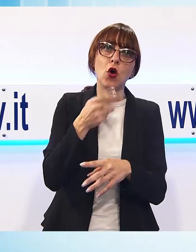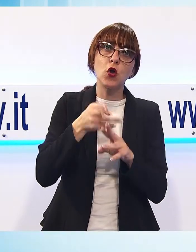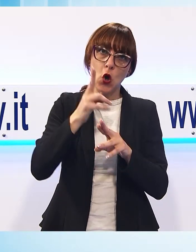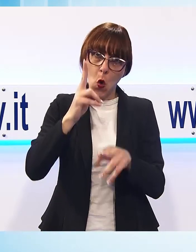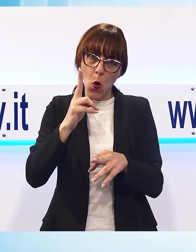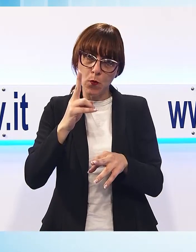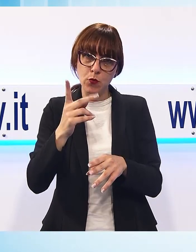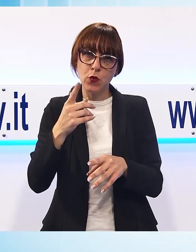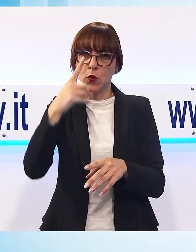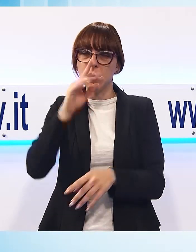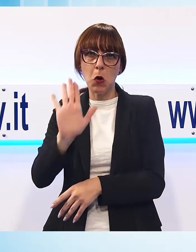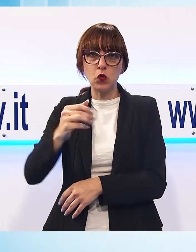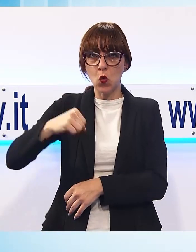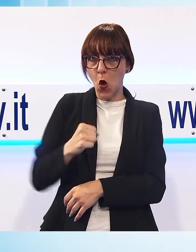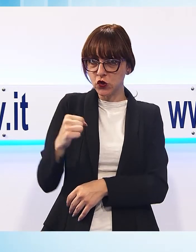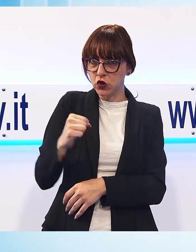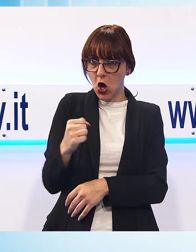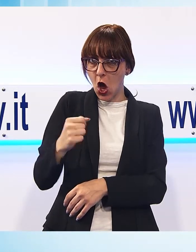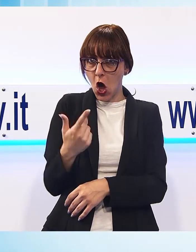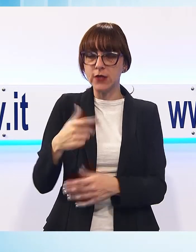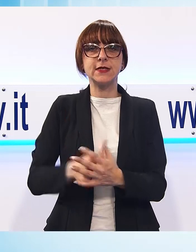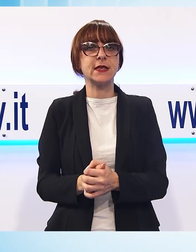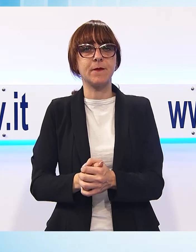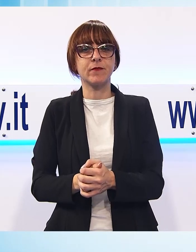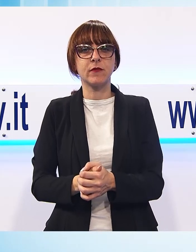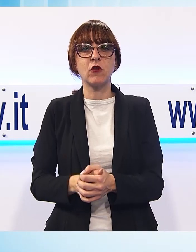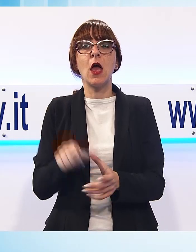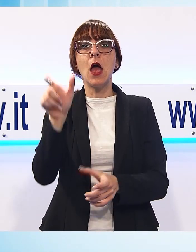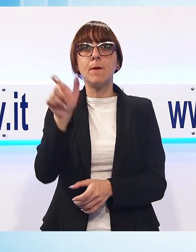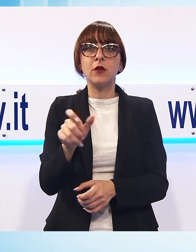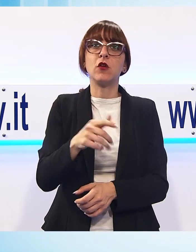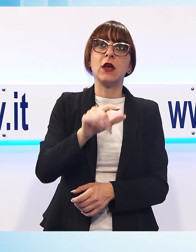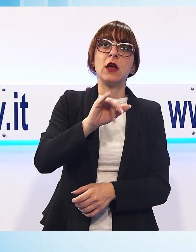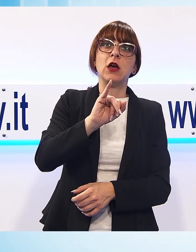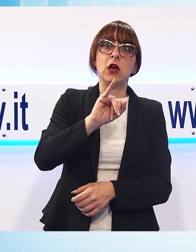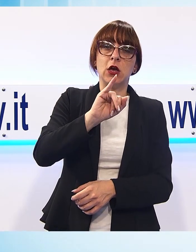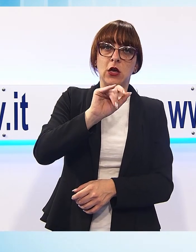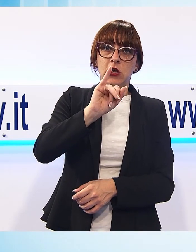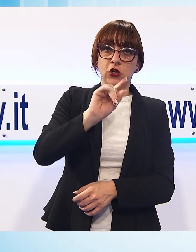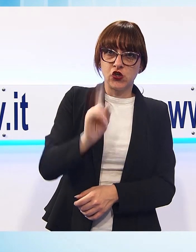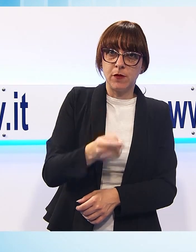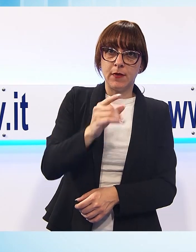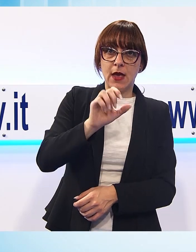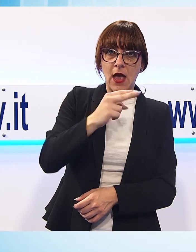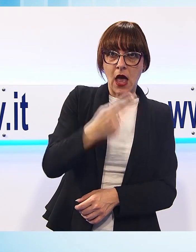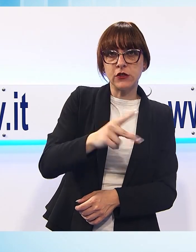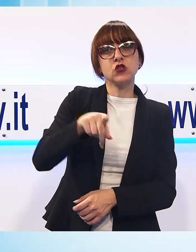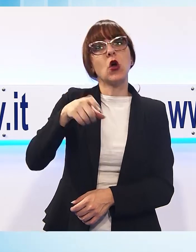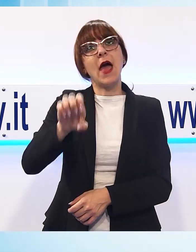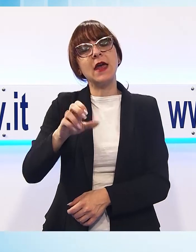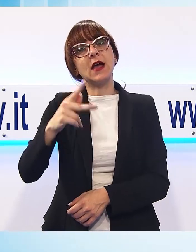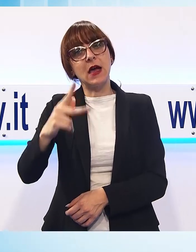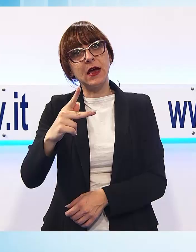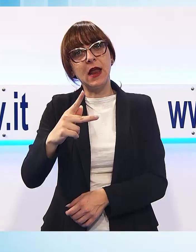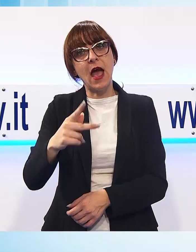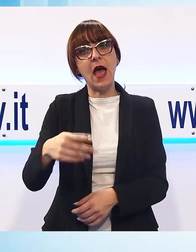Scozia, e durante la settimana scozzese i famosi tessitori Jimmy Hutchinson ed Erika Craig hanno portato a barga alcune stoffe con